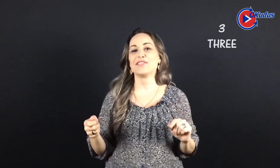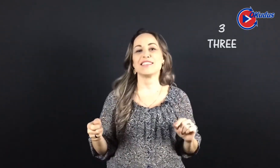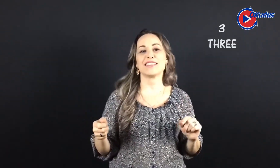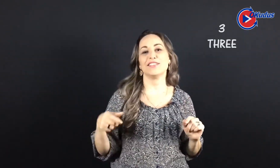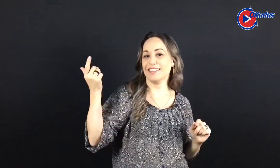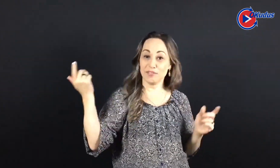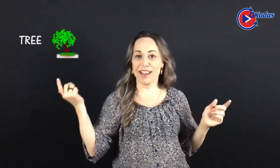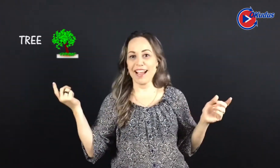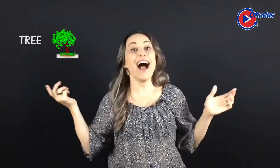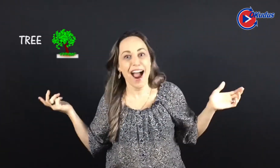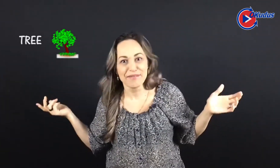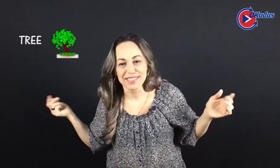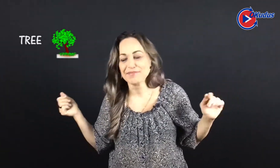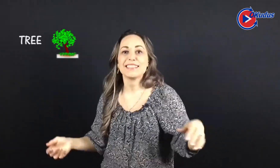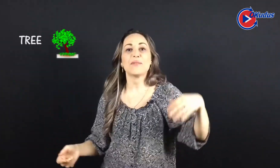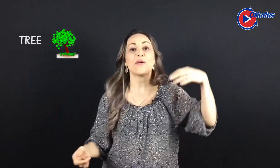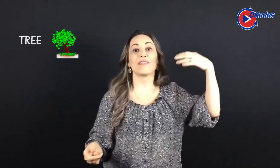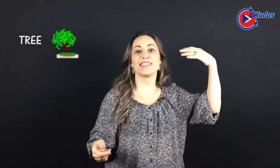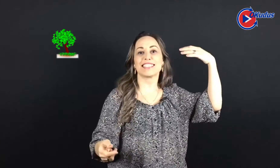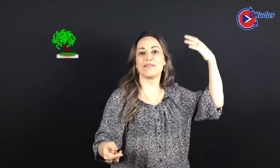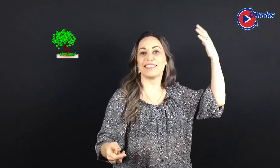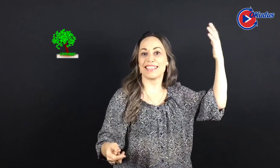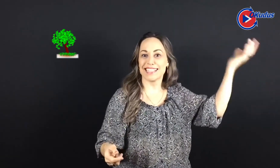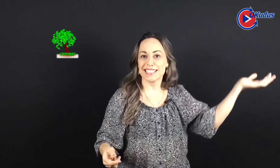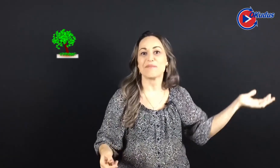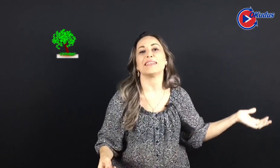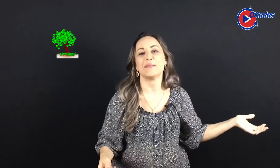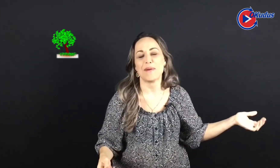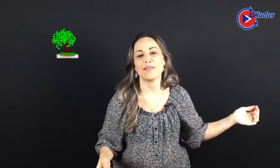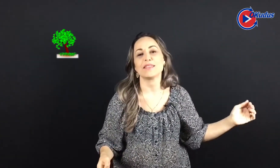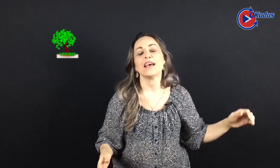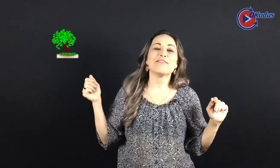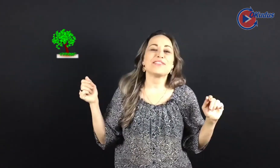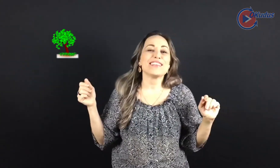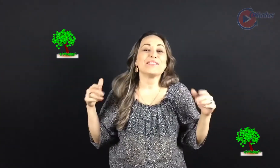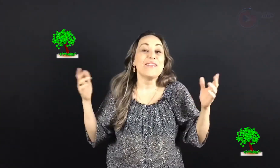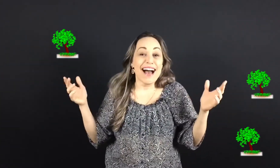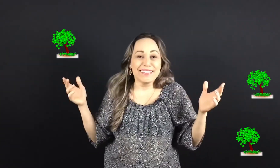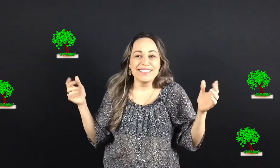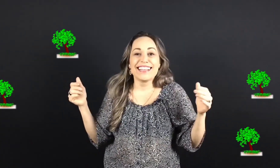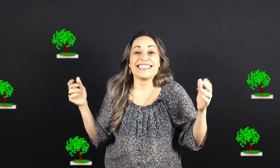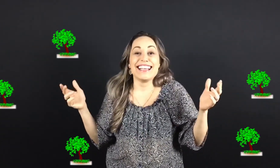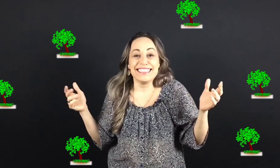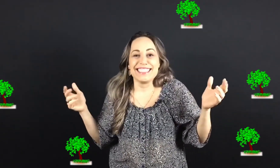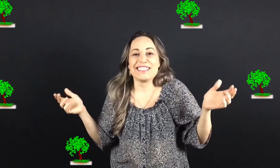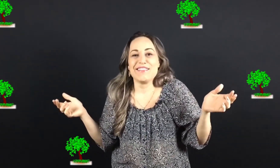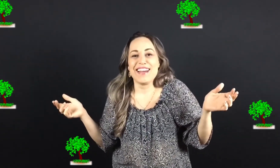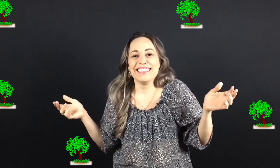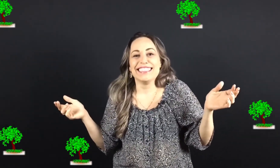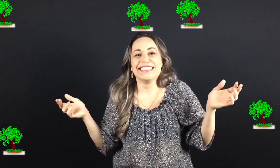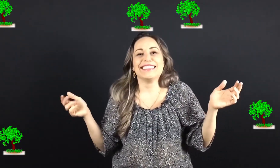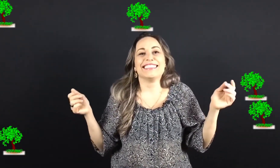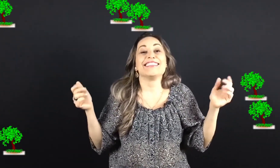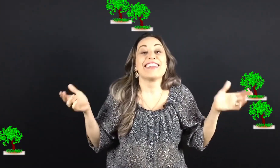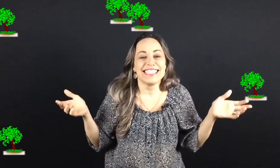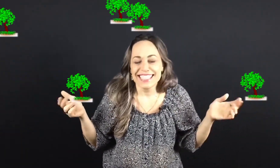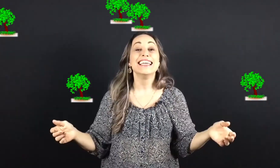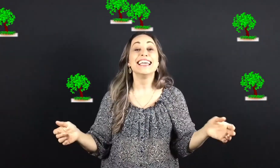eu tinha escrito the tree, a árvore. Então, ao invés de escrever 350 pounds, eu tinha doado 350 trees. E